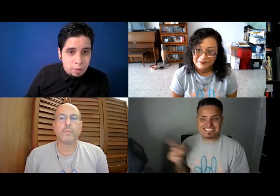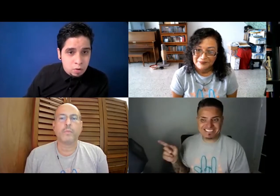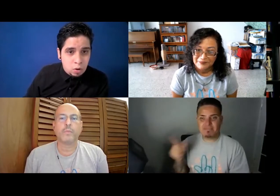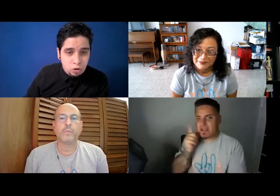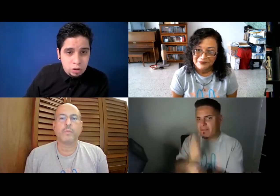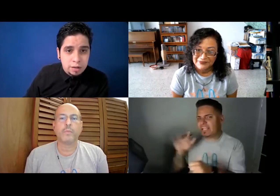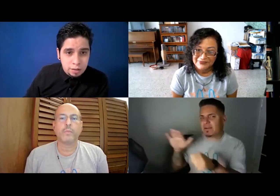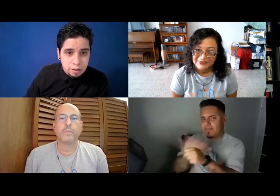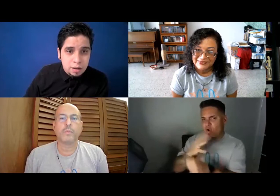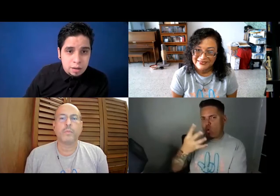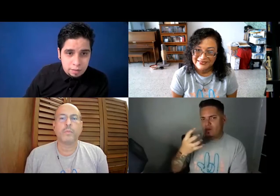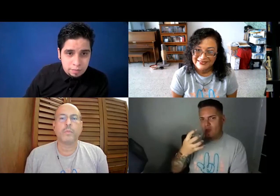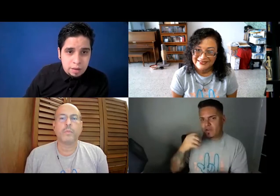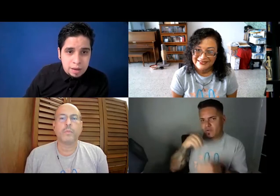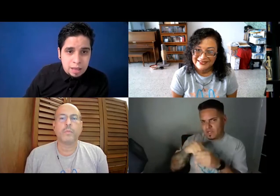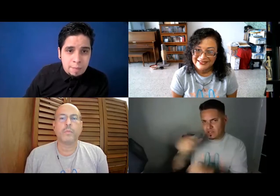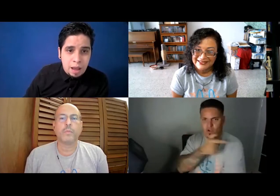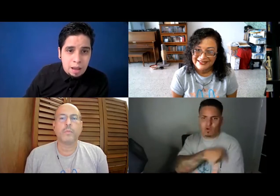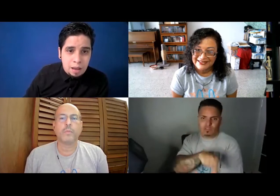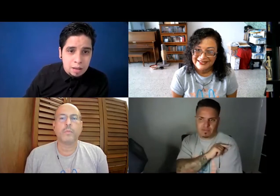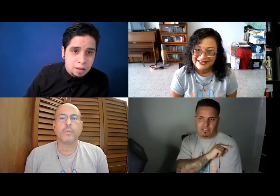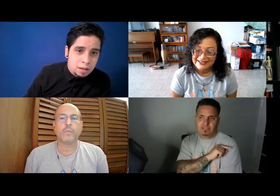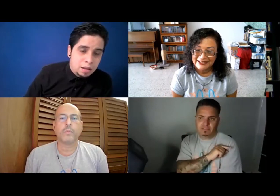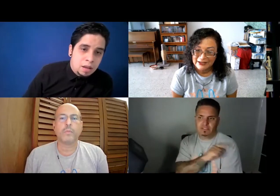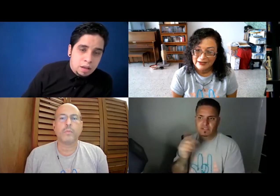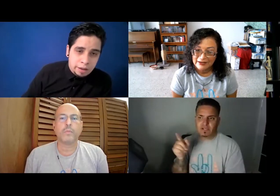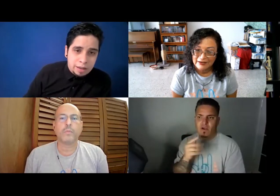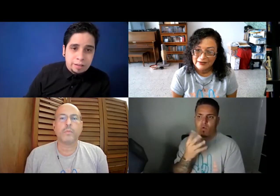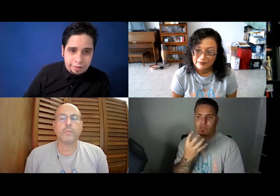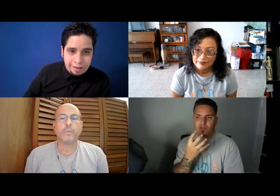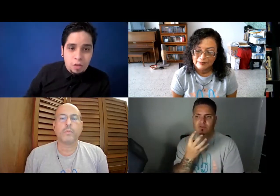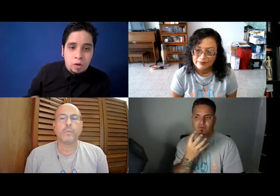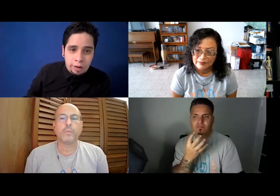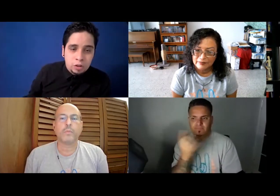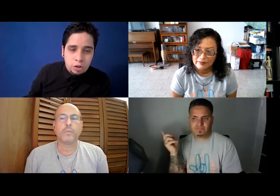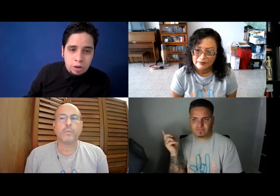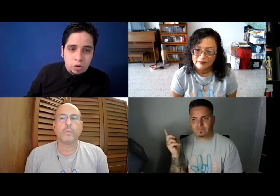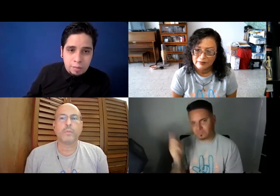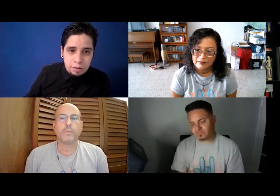mismo como sorda. Ella está más, ella se ha hablado de cuarto año en Cueva de Gabriel,